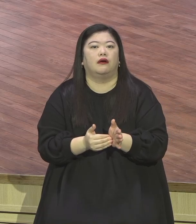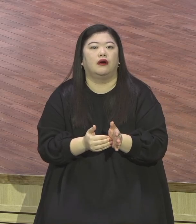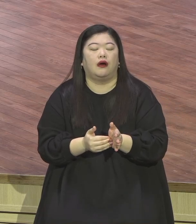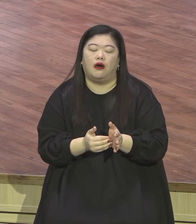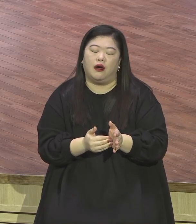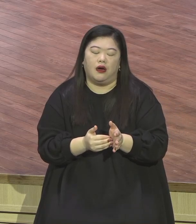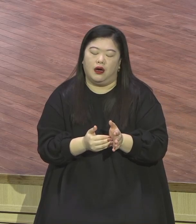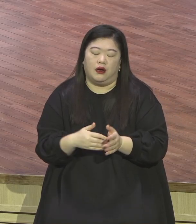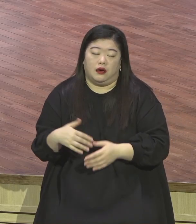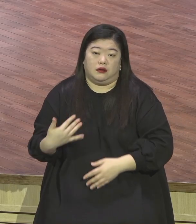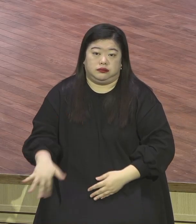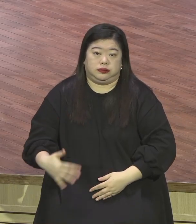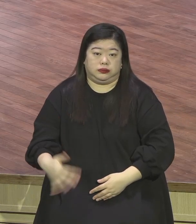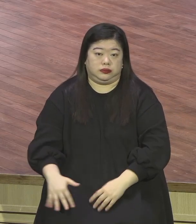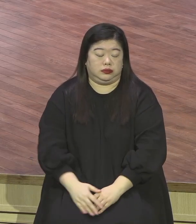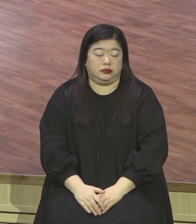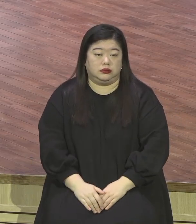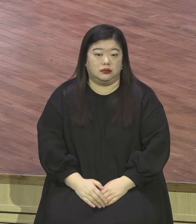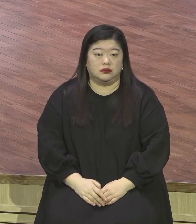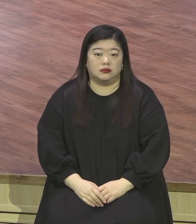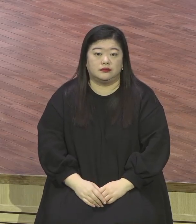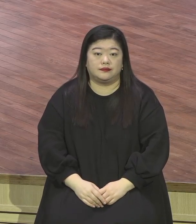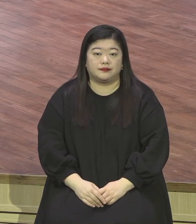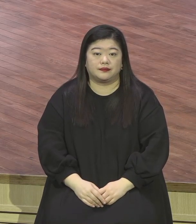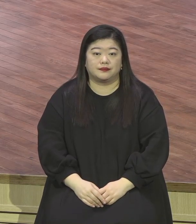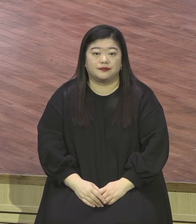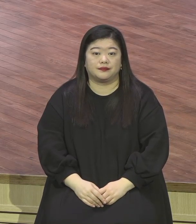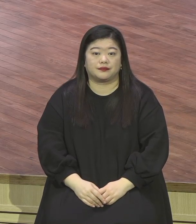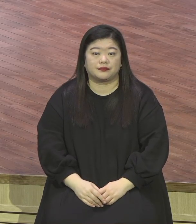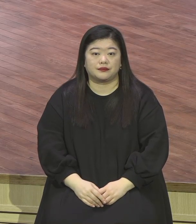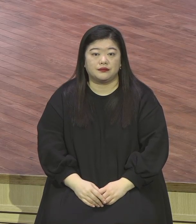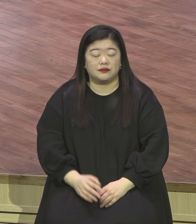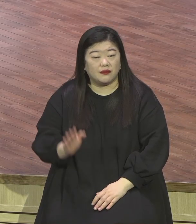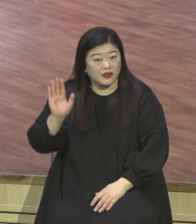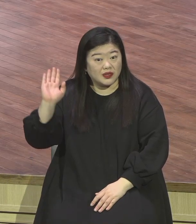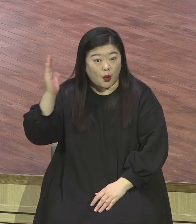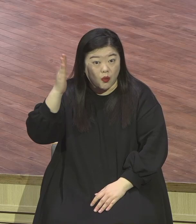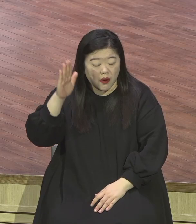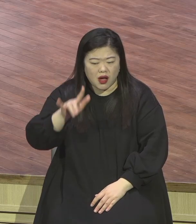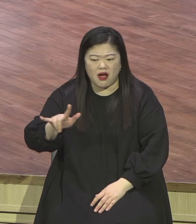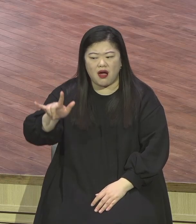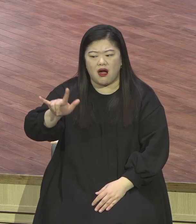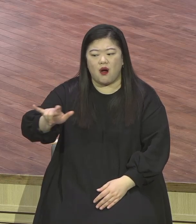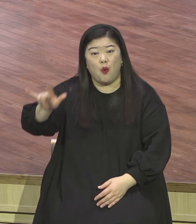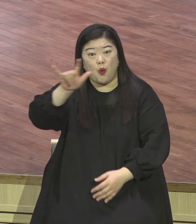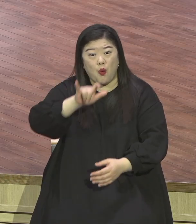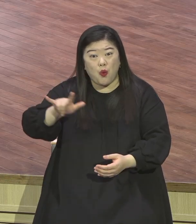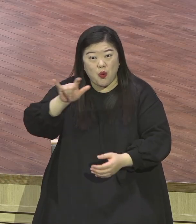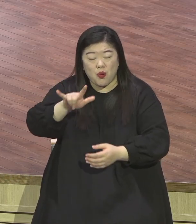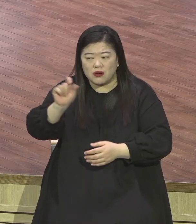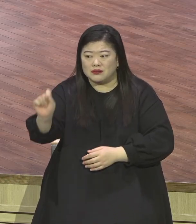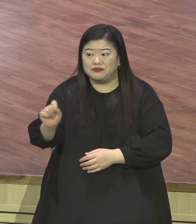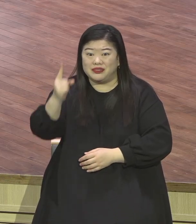뭐냐 지금 코로나19로 인해가지고 크리마스 분이니까 전혀 살지를 않지요